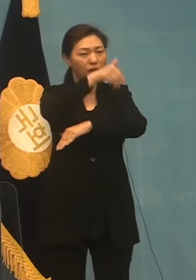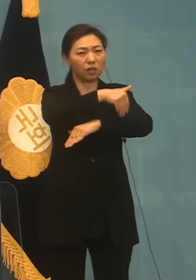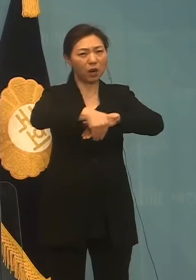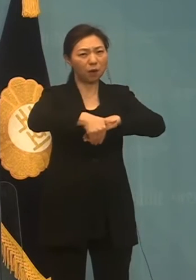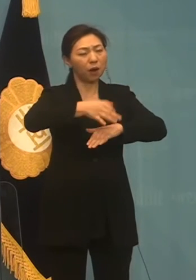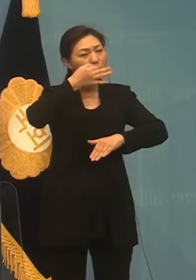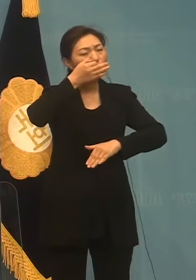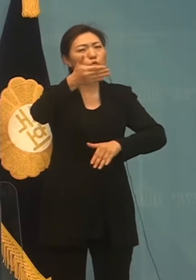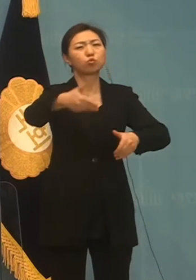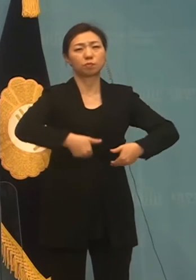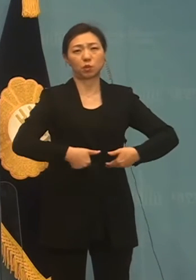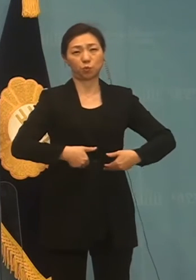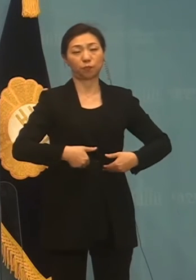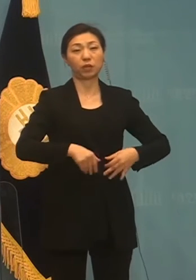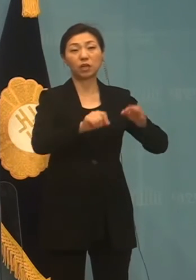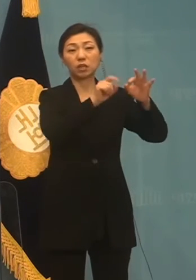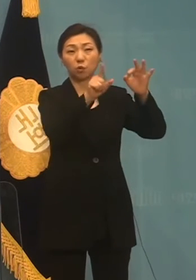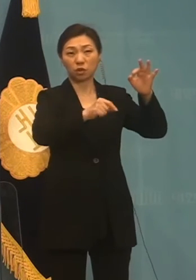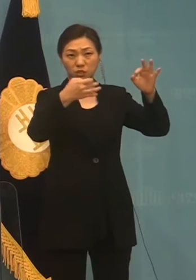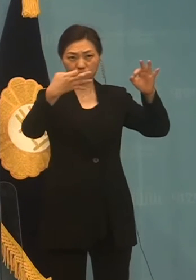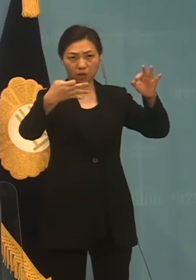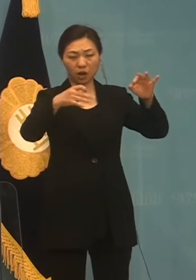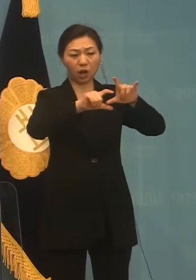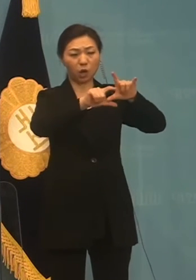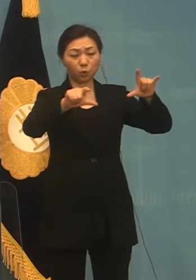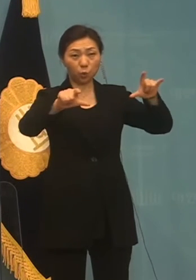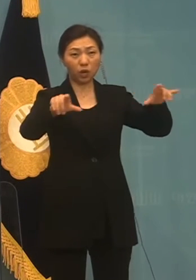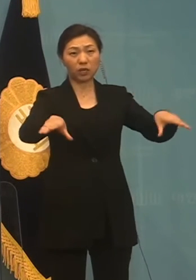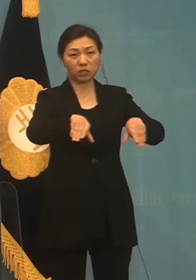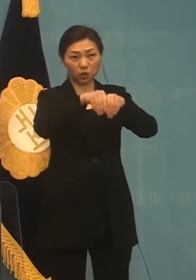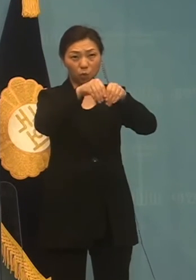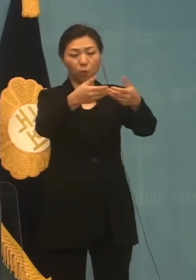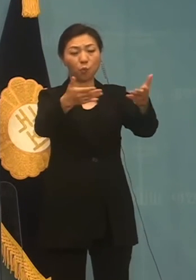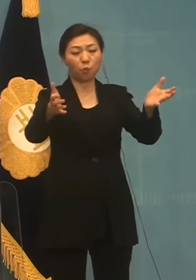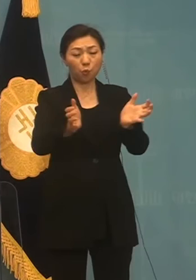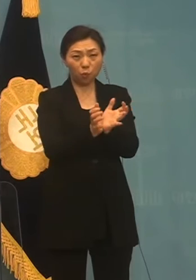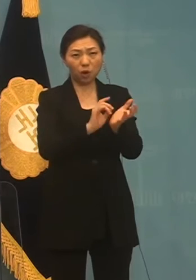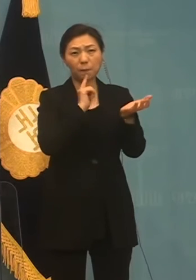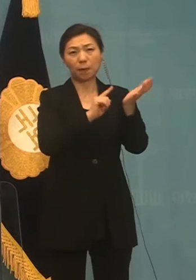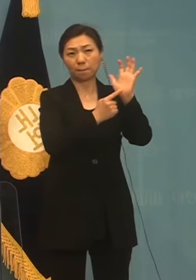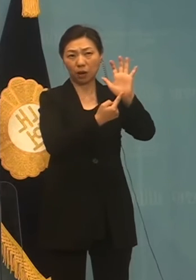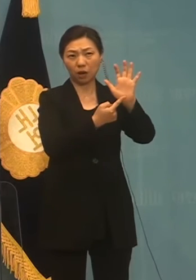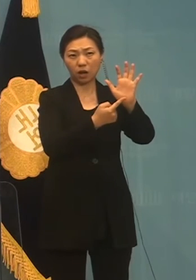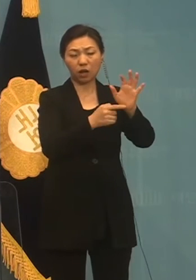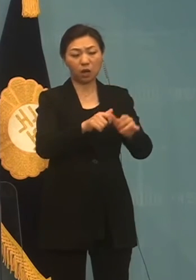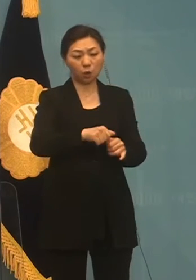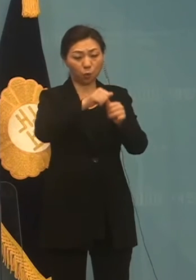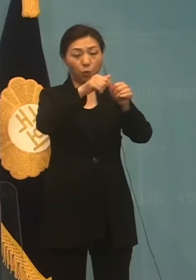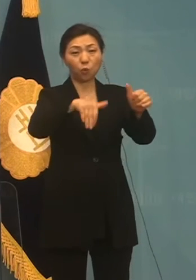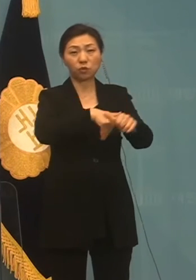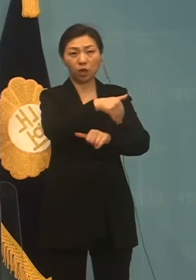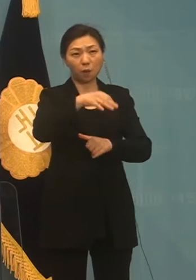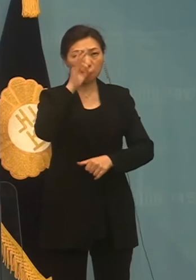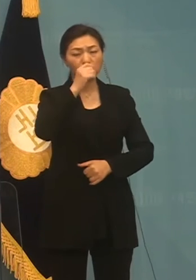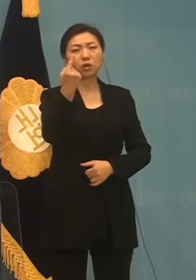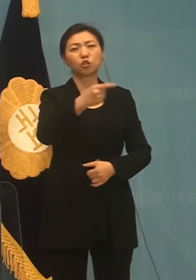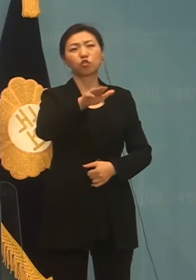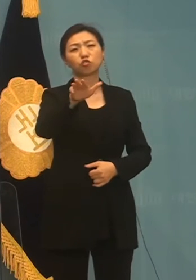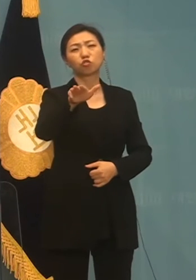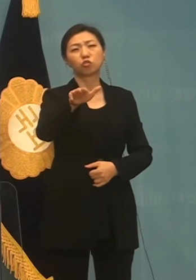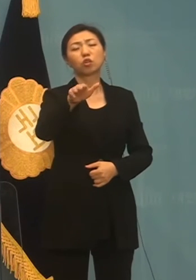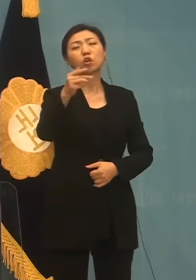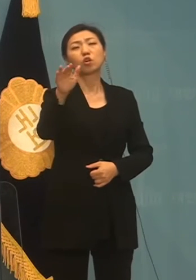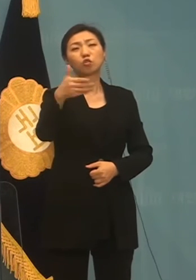10월 13일 통계청이 발표한 9월 고용 공약을 살펴보면 1998년 통계